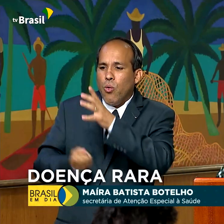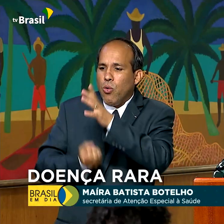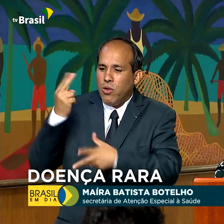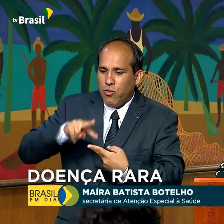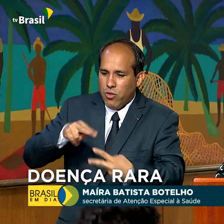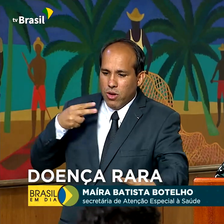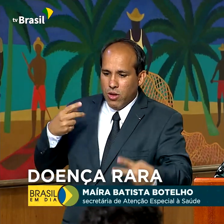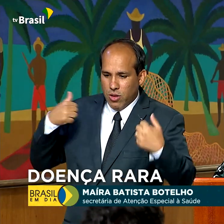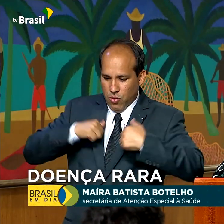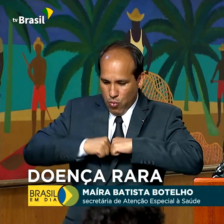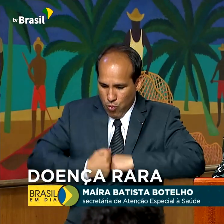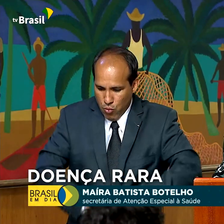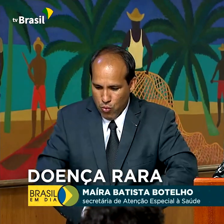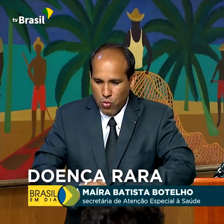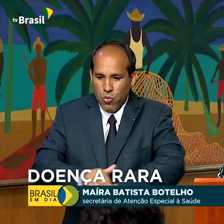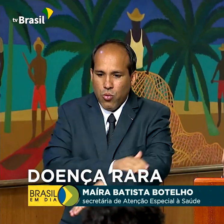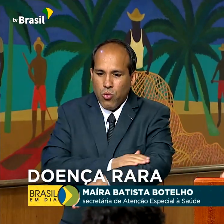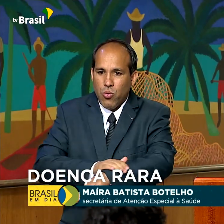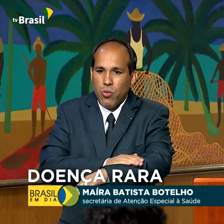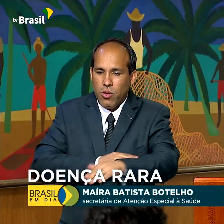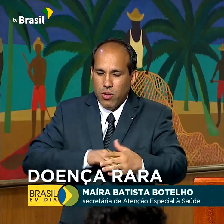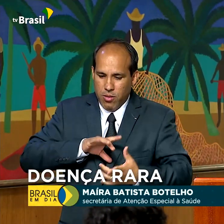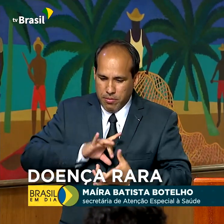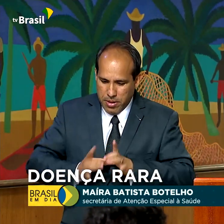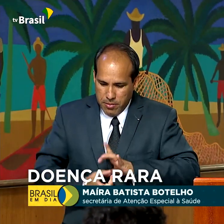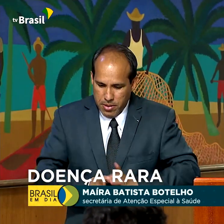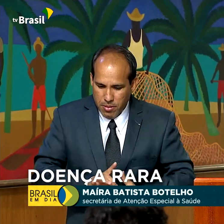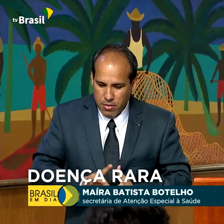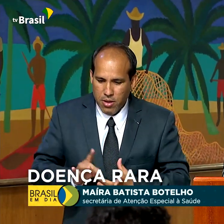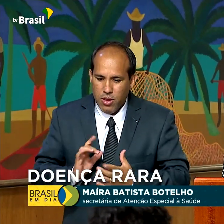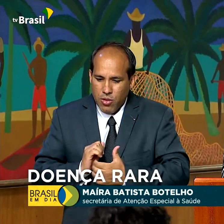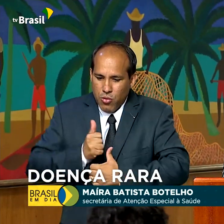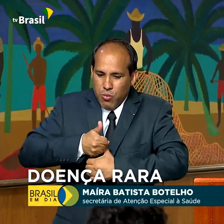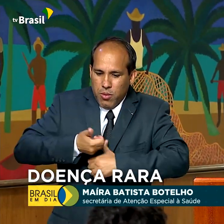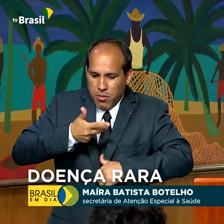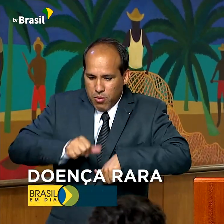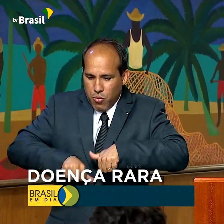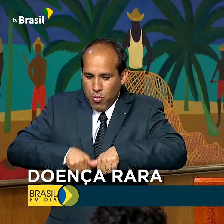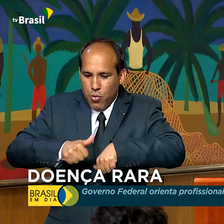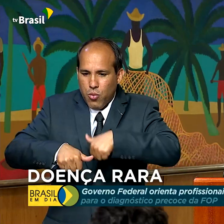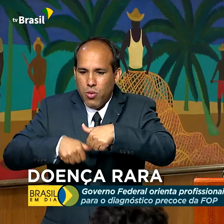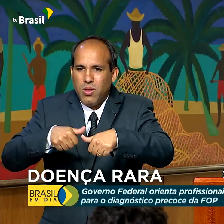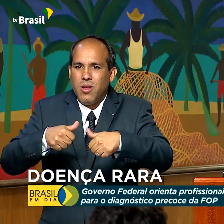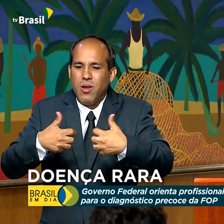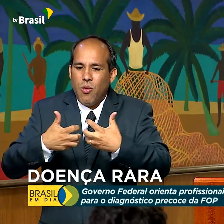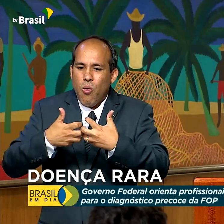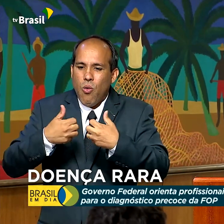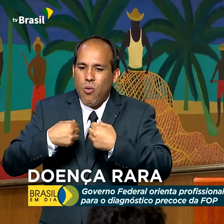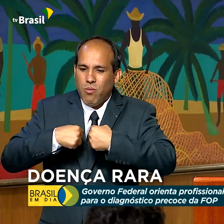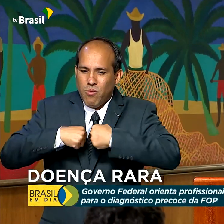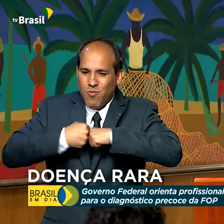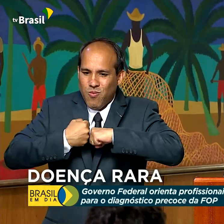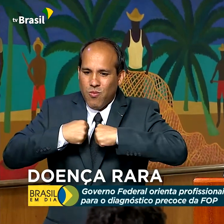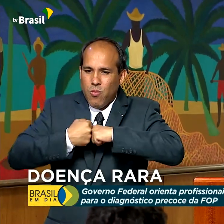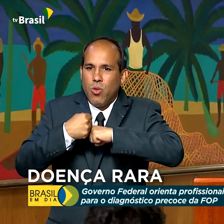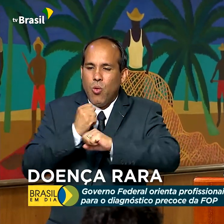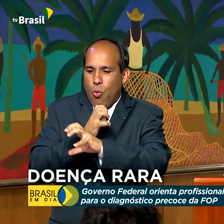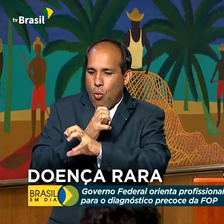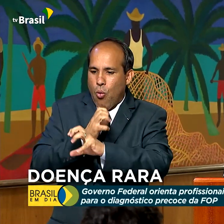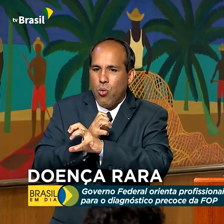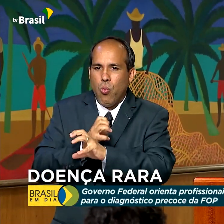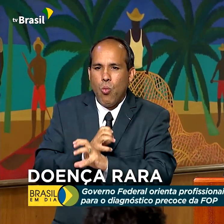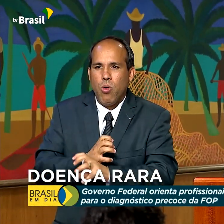na qual os músculos e o tecido conjuntivo são gradualmente substituídos por tecido ósseo, num processo conhecido por